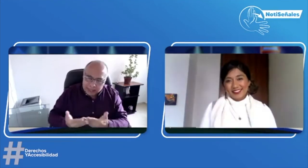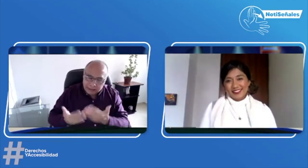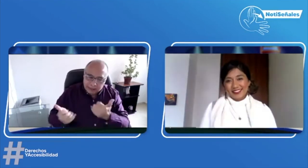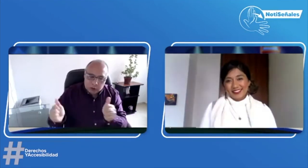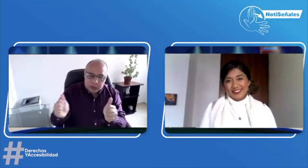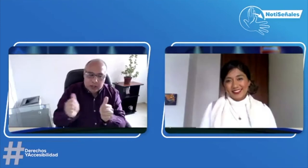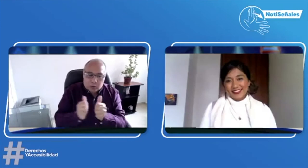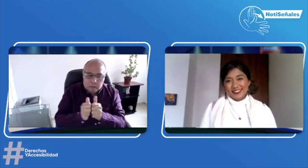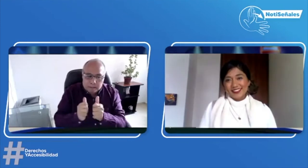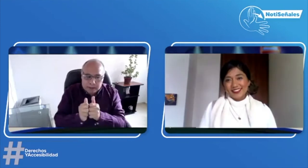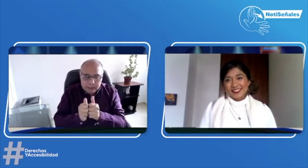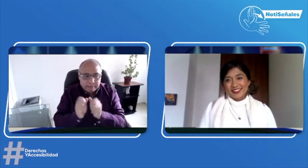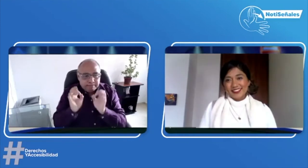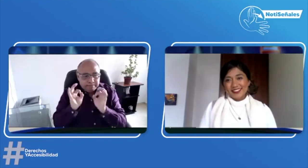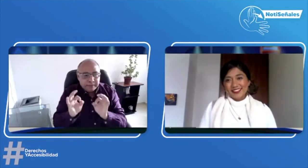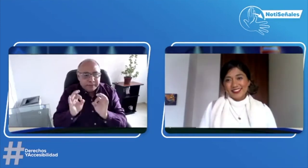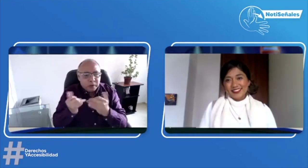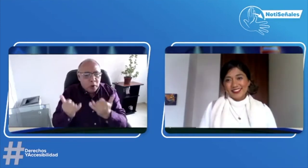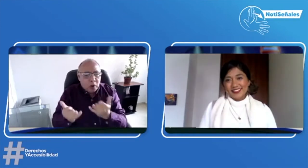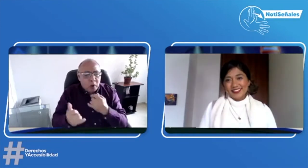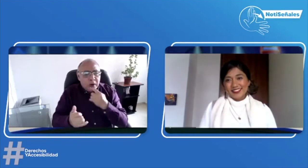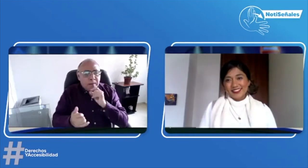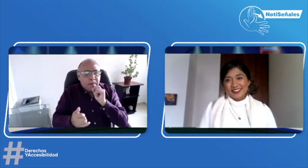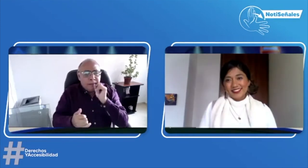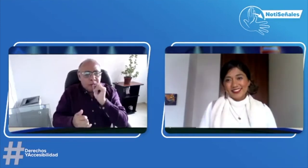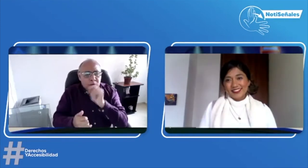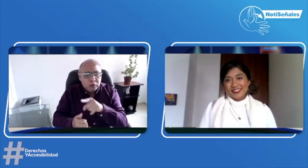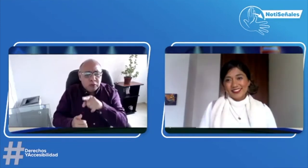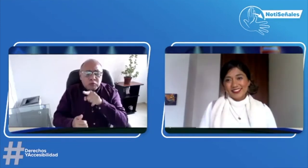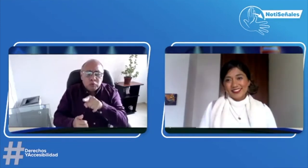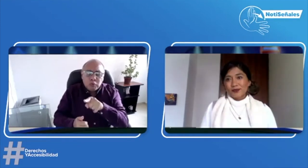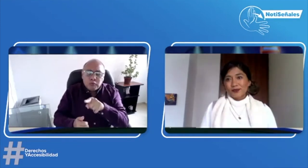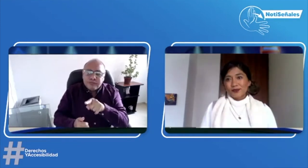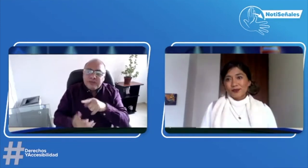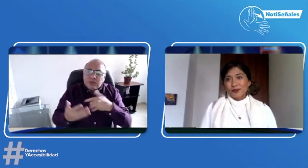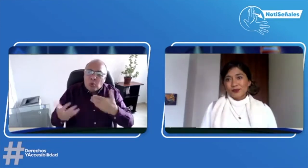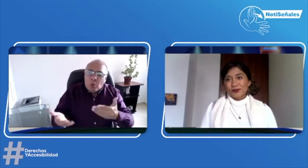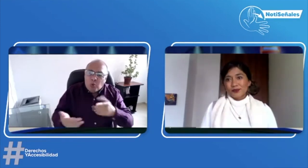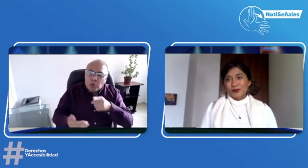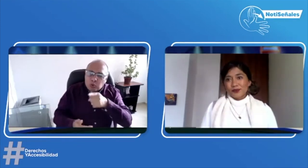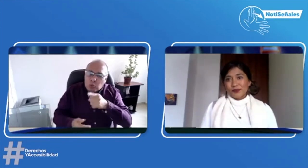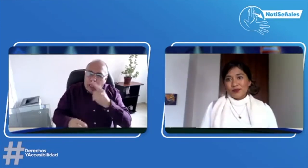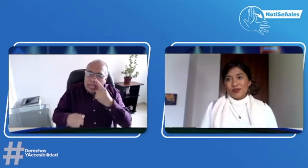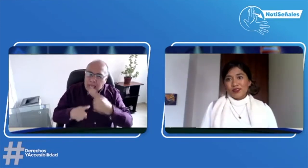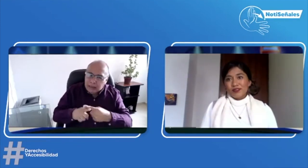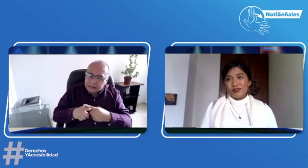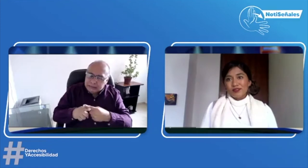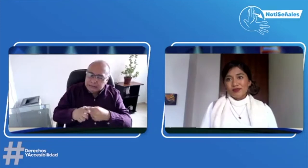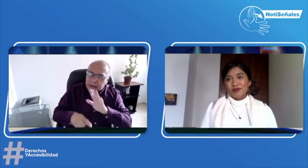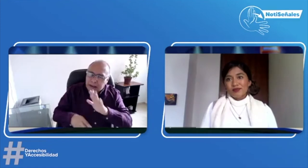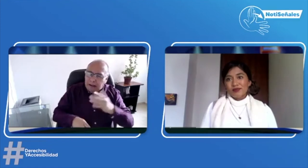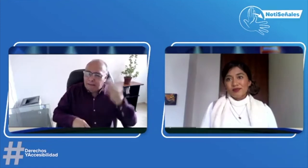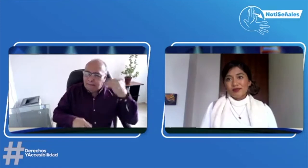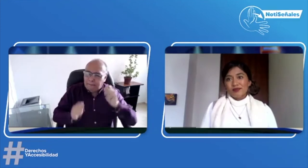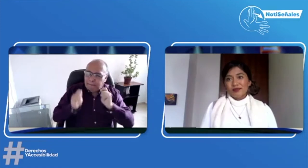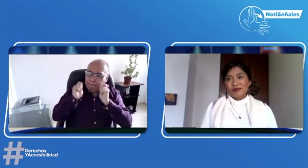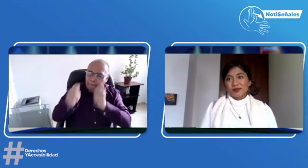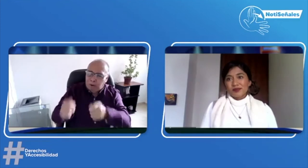docente que eres. Muchas gracias por acompañarnos en este espacio. Ahora quiero preguntarte, ¿cómo fue